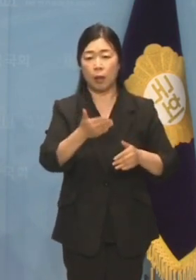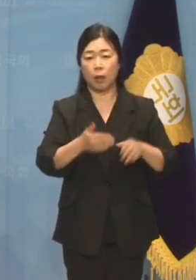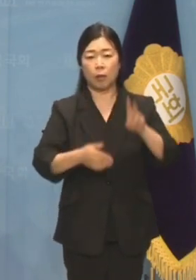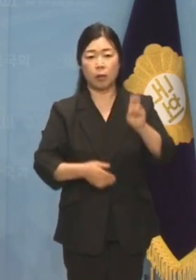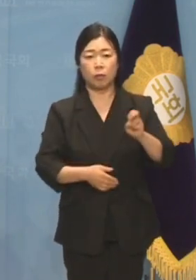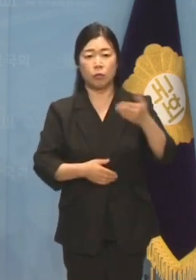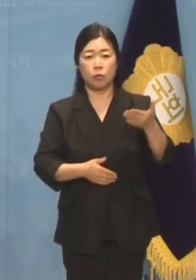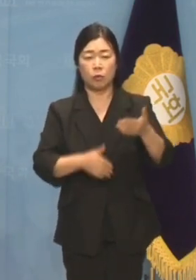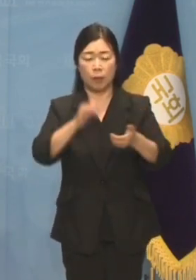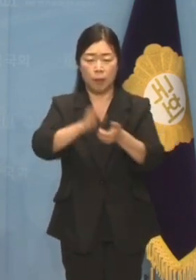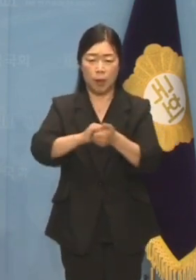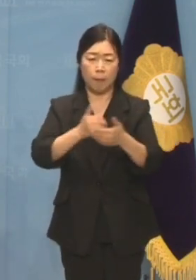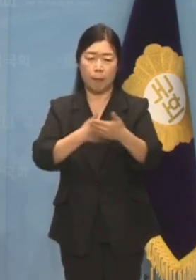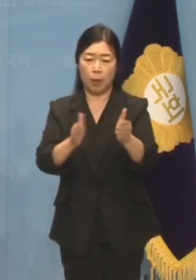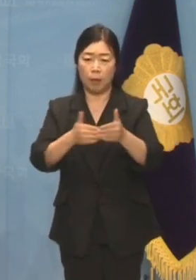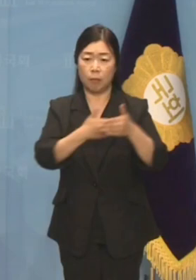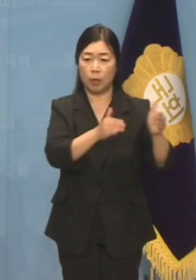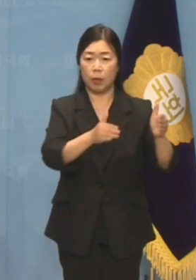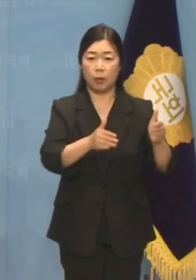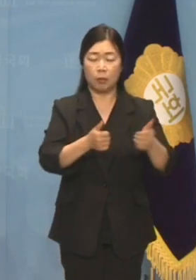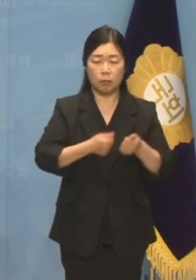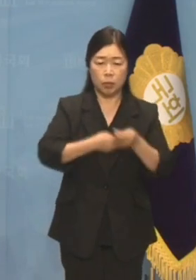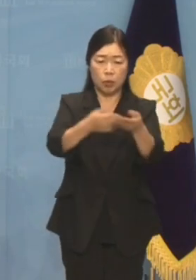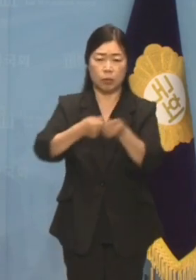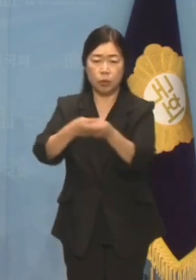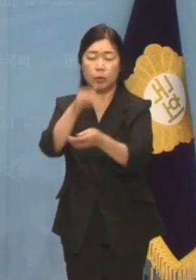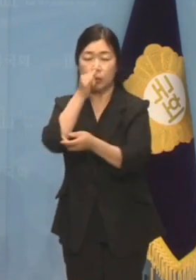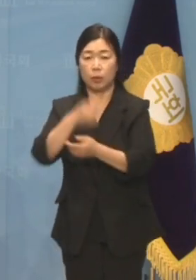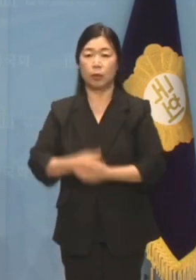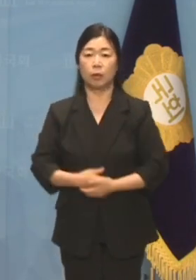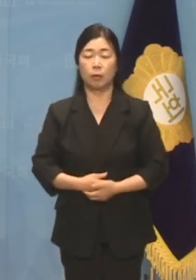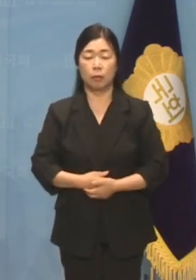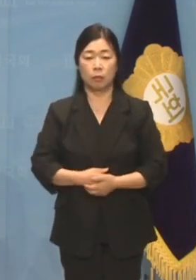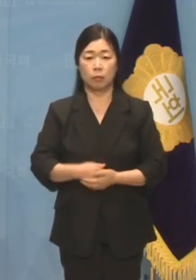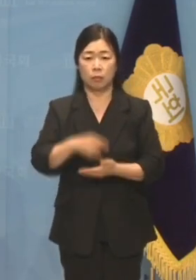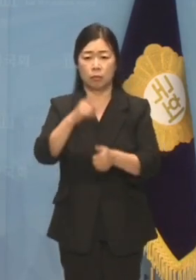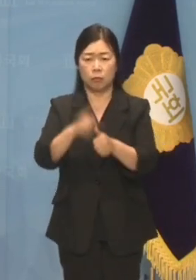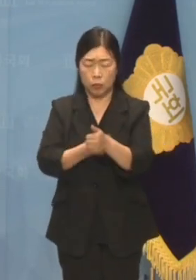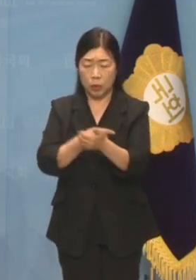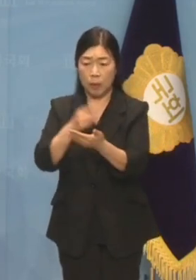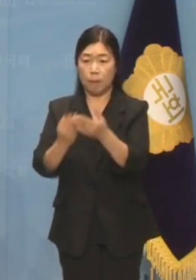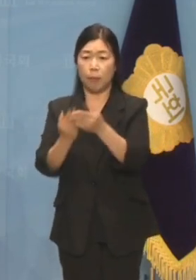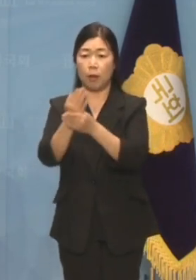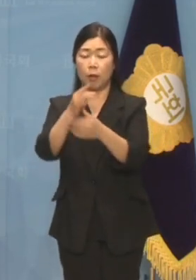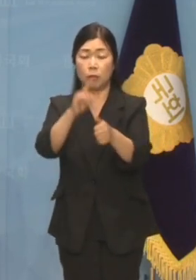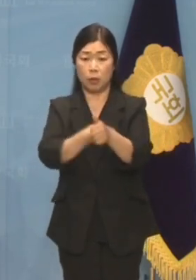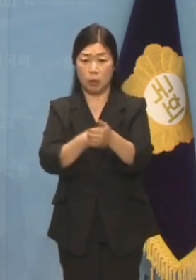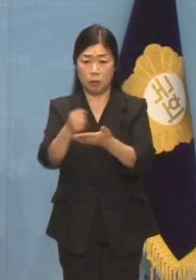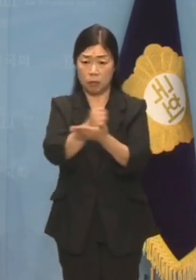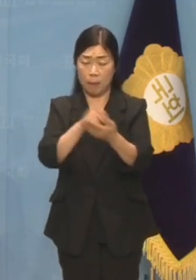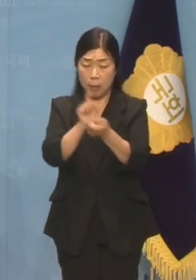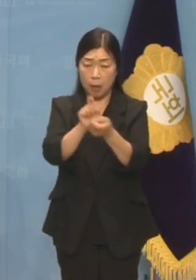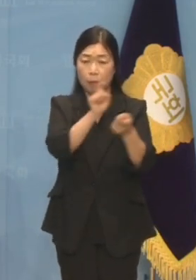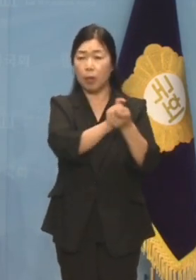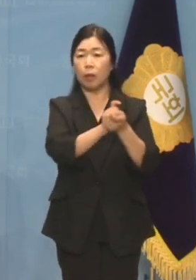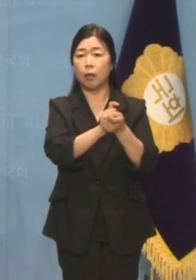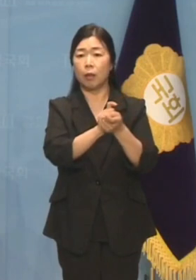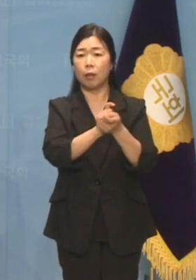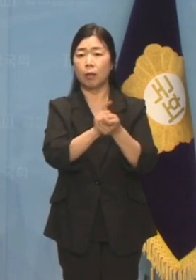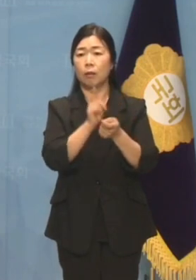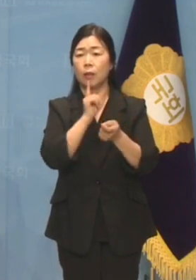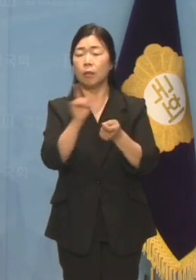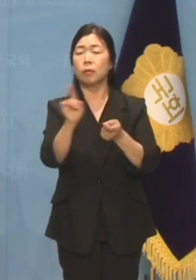드러났습니다. 우연에 우연히 겹쳐서 일어난 일이라고 우기는 것입니까? 적반하장도